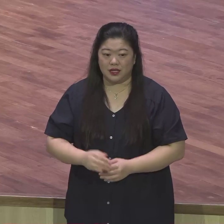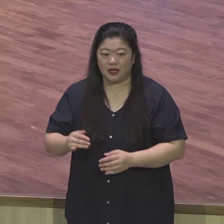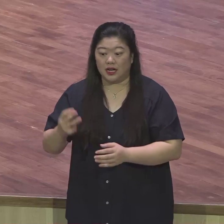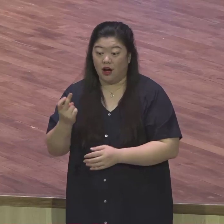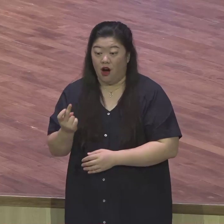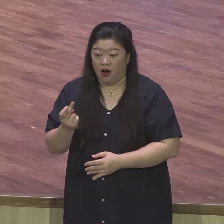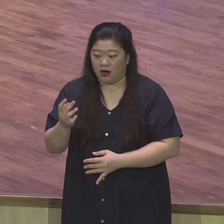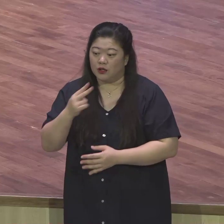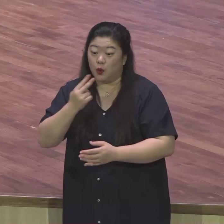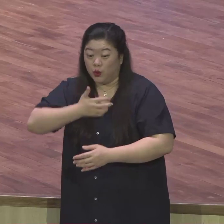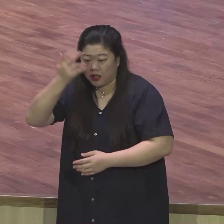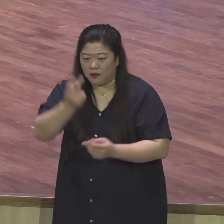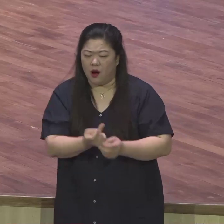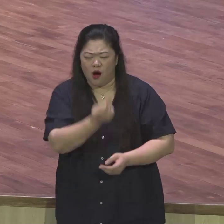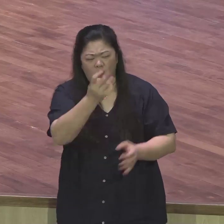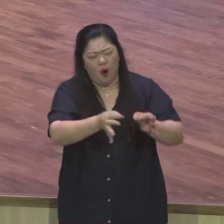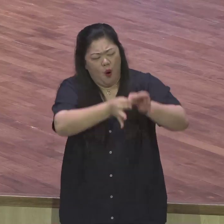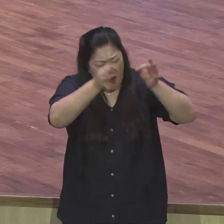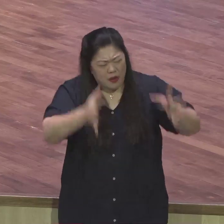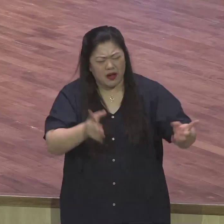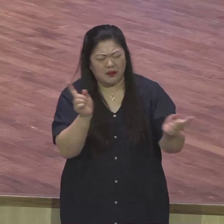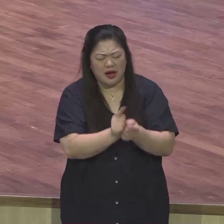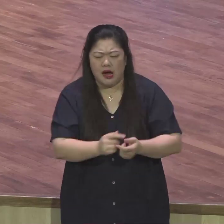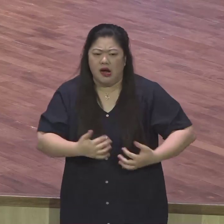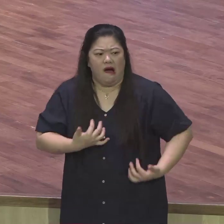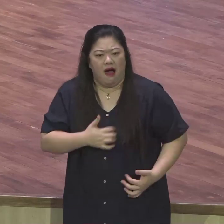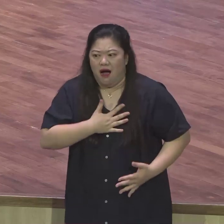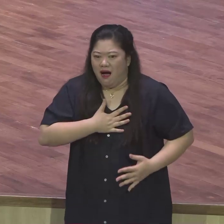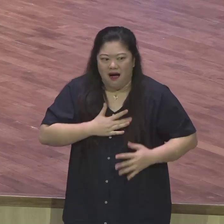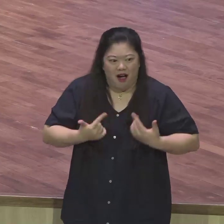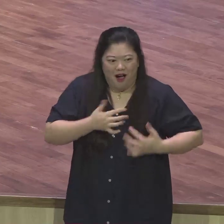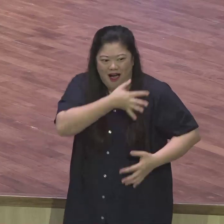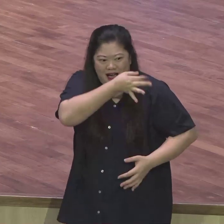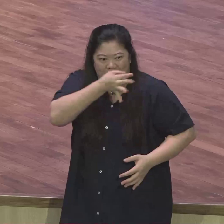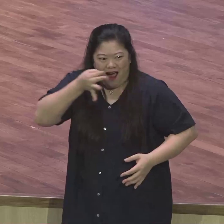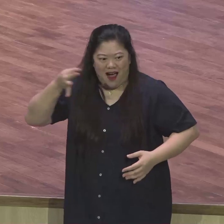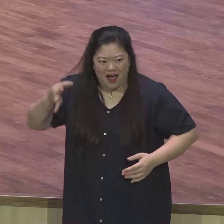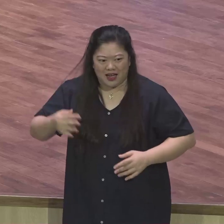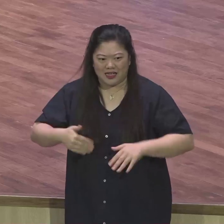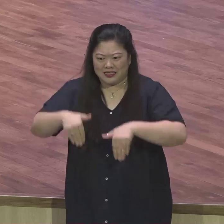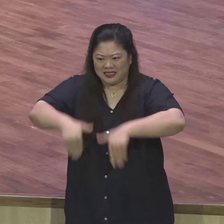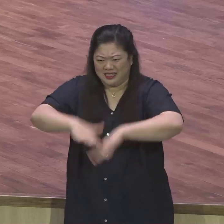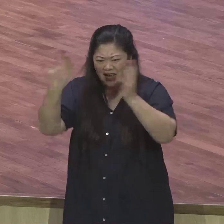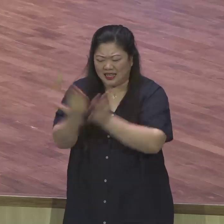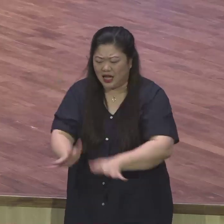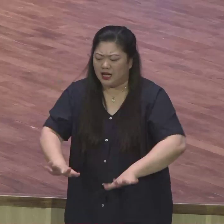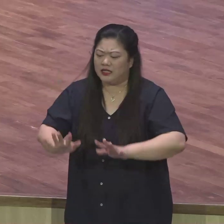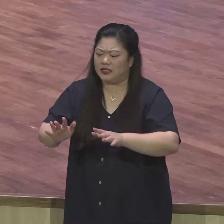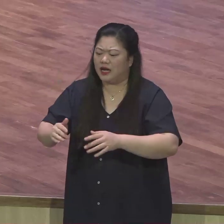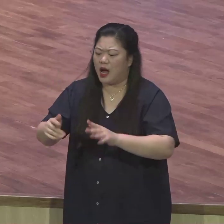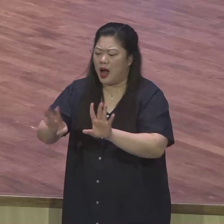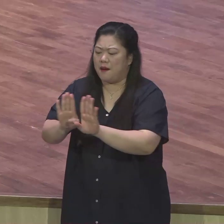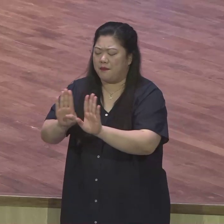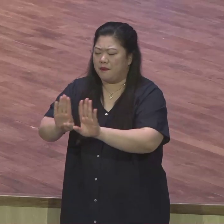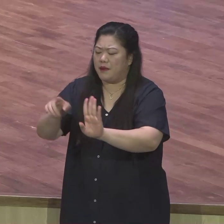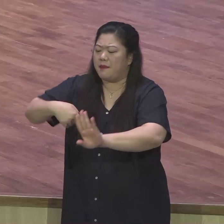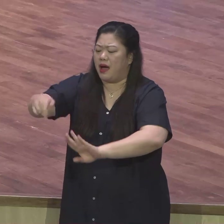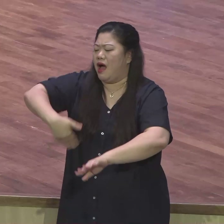소리질러 모든 사람을 자기에게서 물러가라 하고 그 형제들에게 자기를 알리니 그때에 그와 함께한 사람이